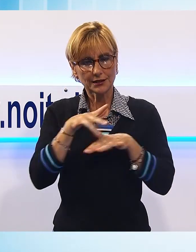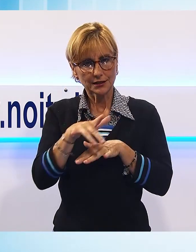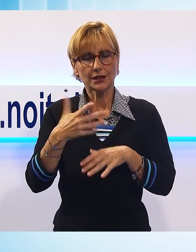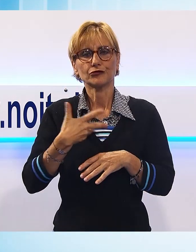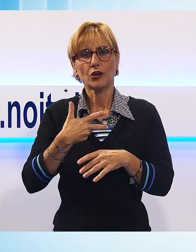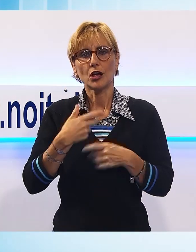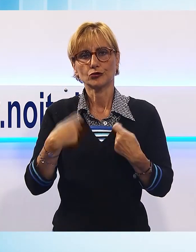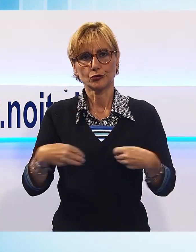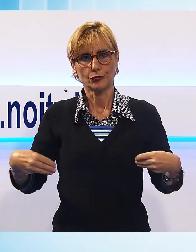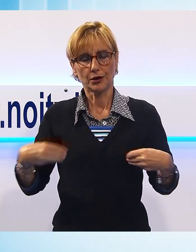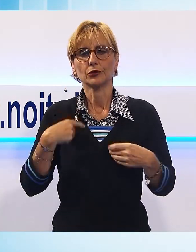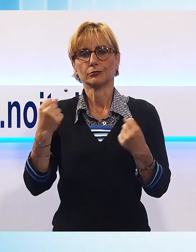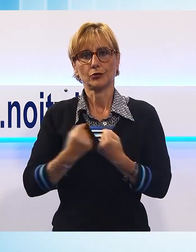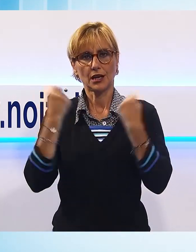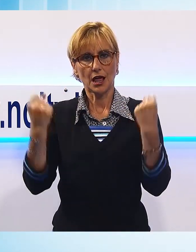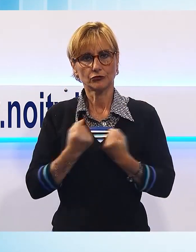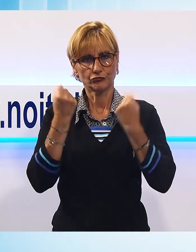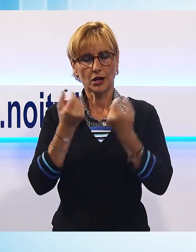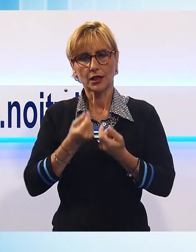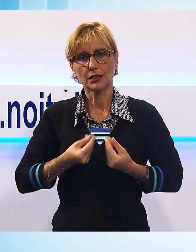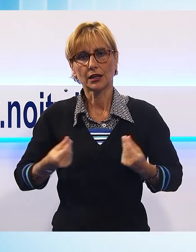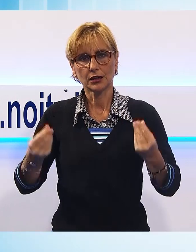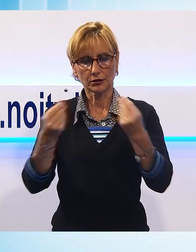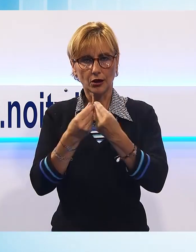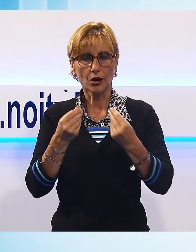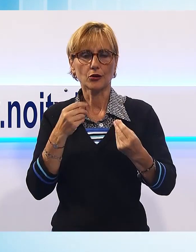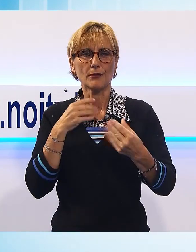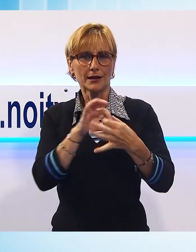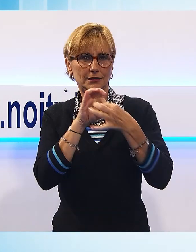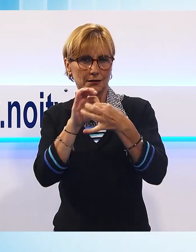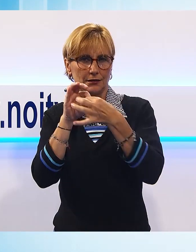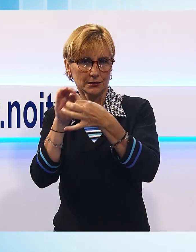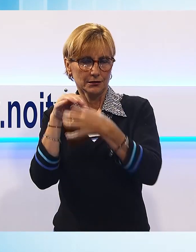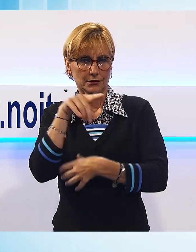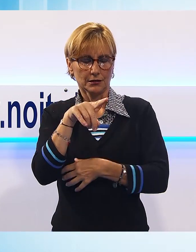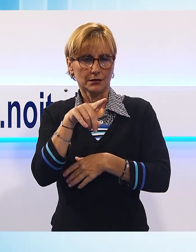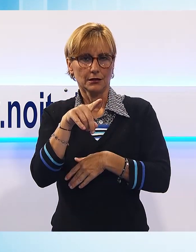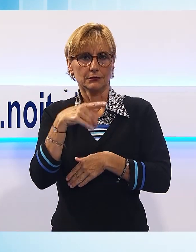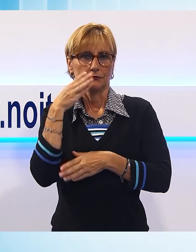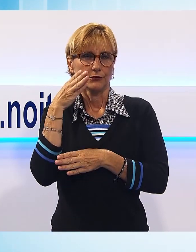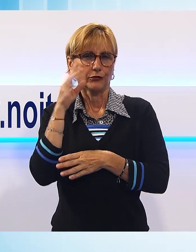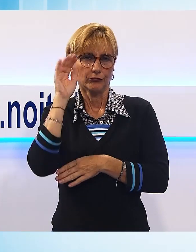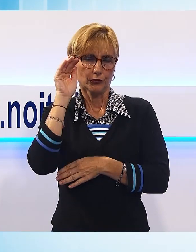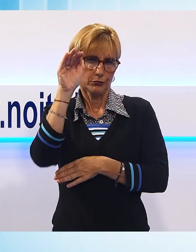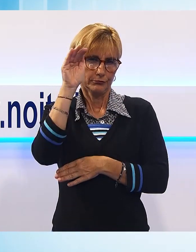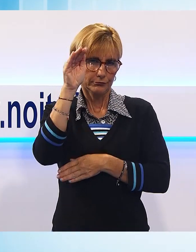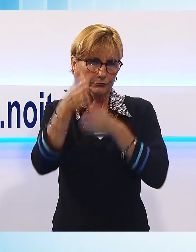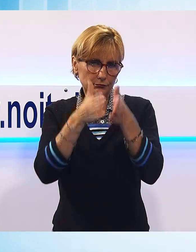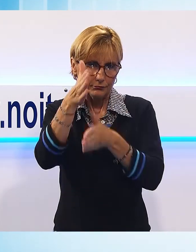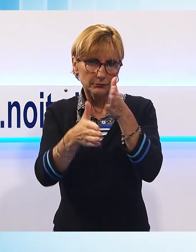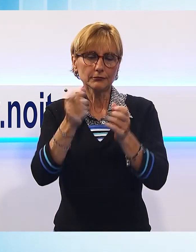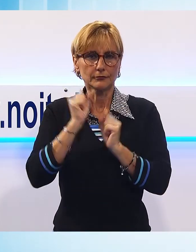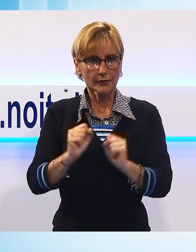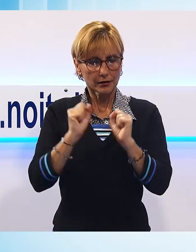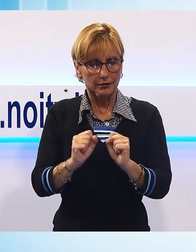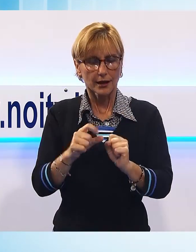strumento con cui rilanciare il territorio attraverso una sinergia di intenti. Qualche passo in questa direzione nel frattempo è stato